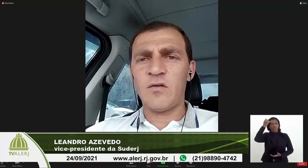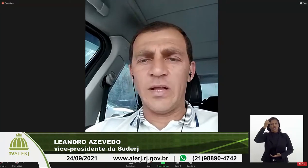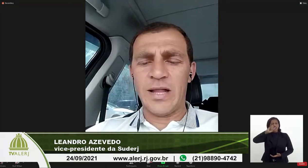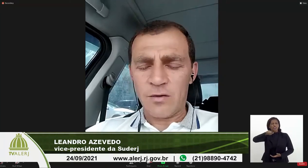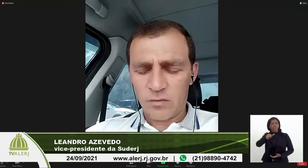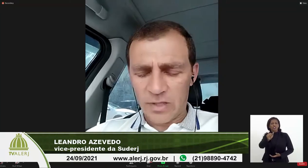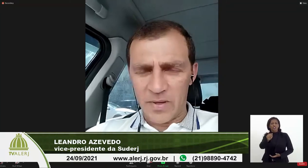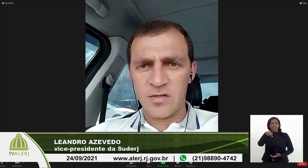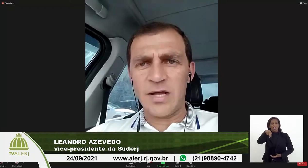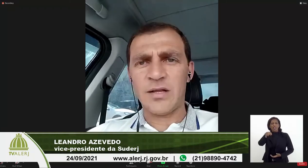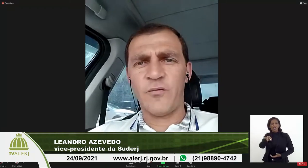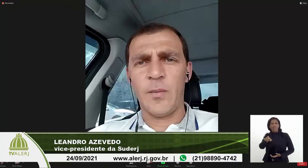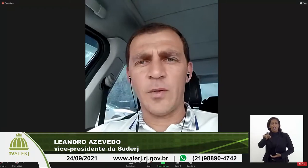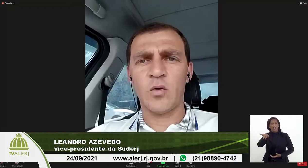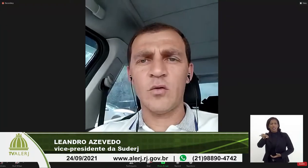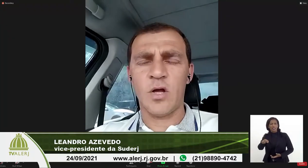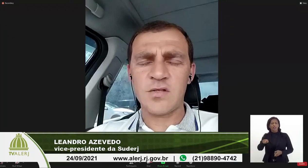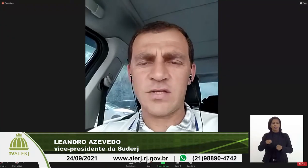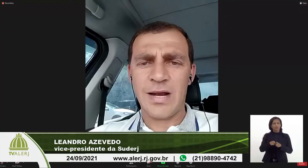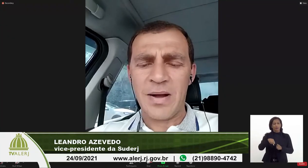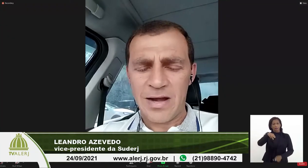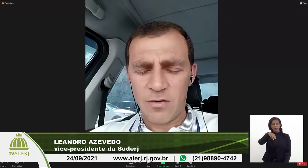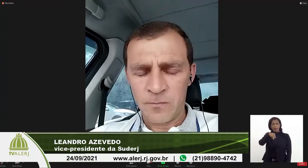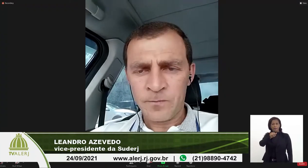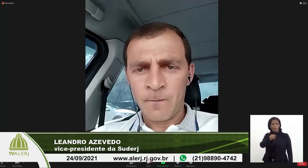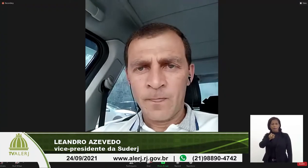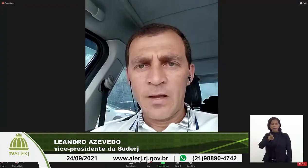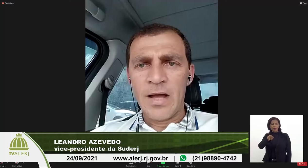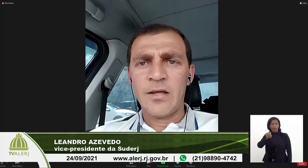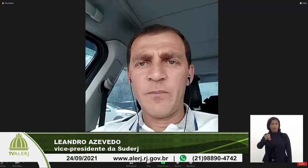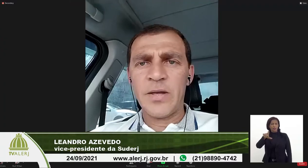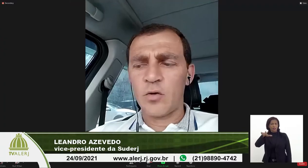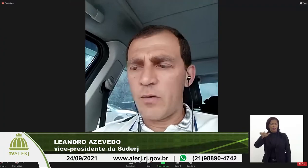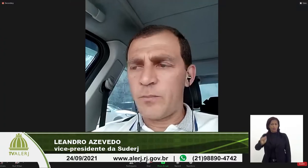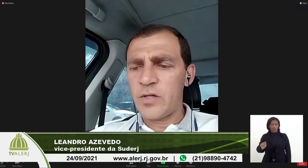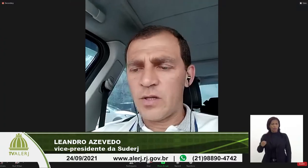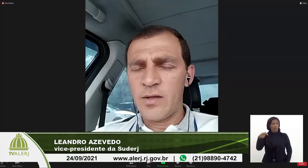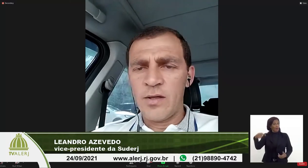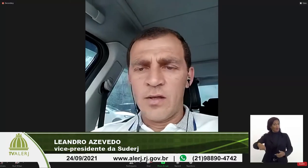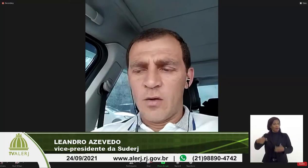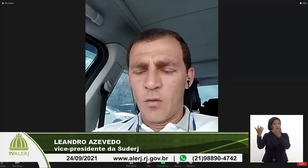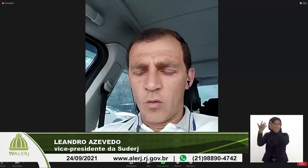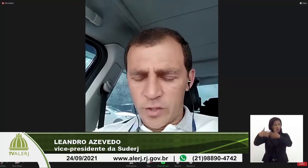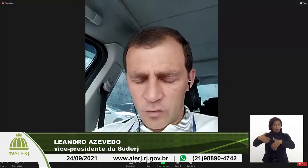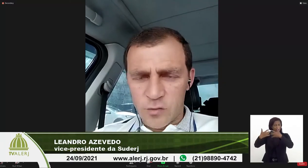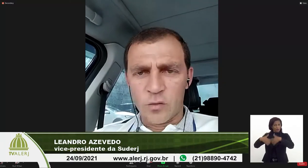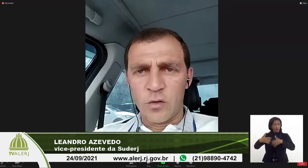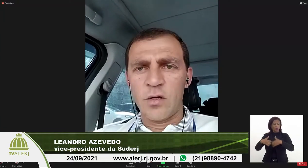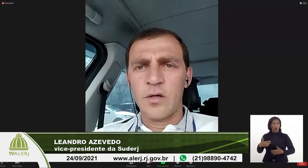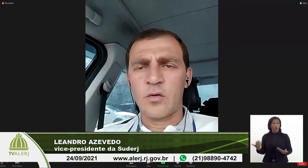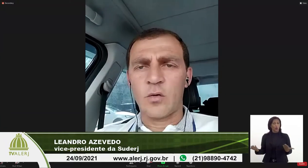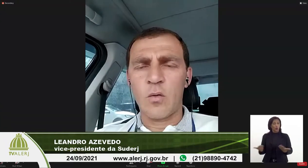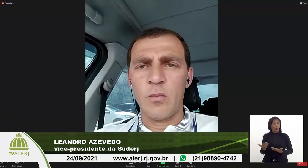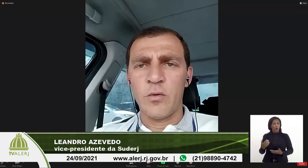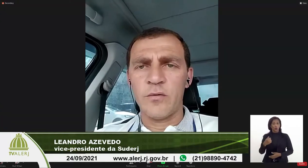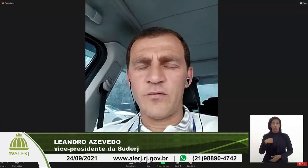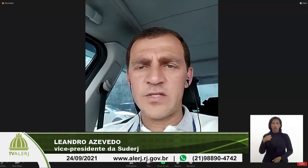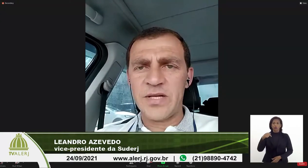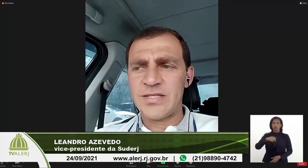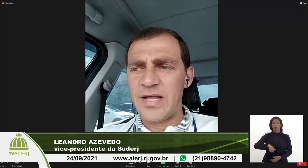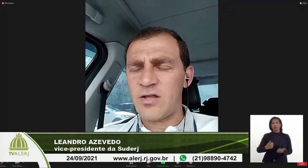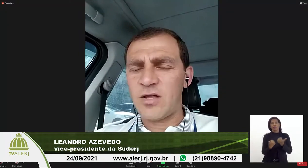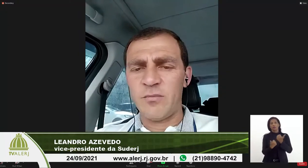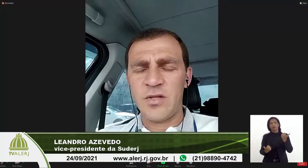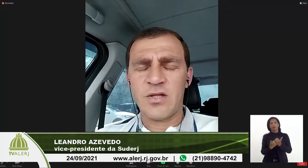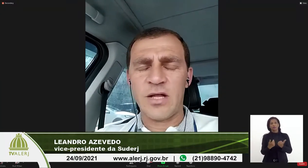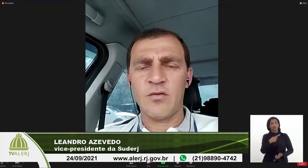direcionaram também, de certa forma, todo o nosso trabalho aqui em Petrópolis. Hoje, como vice